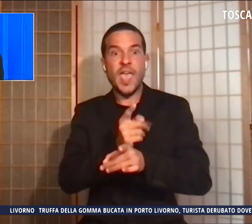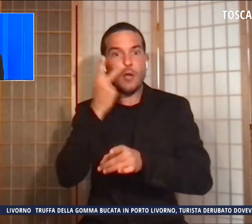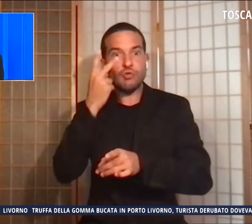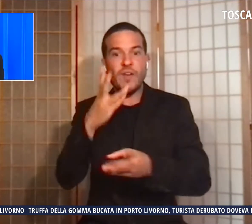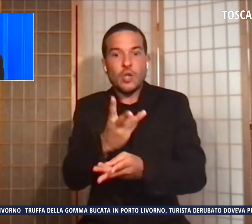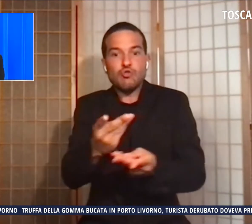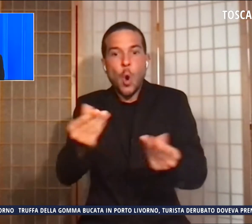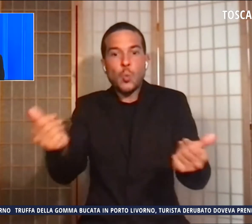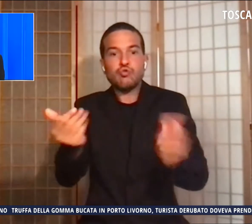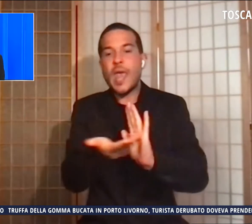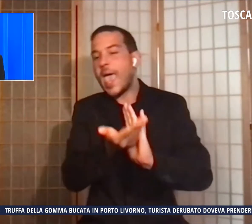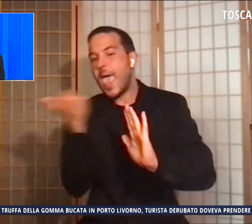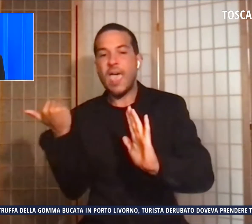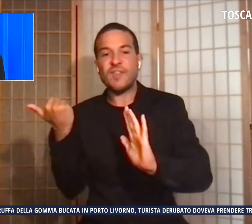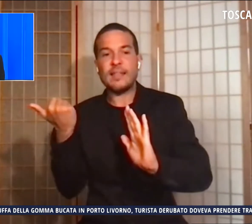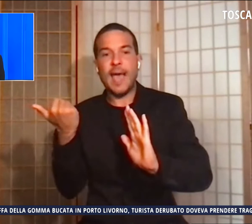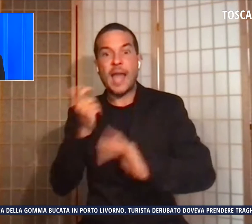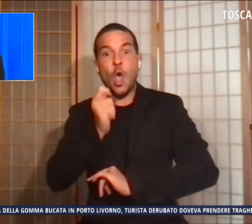impennata dei costi.